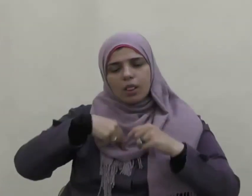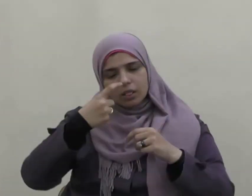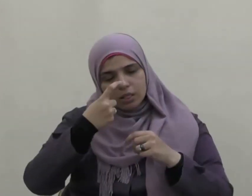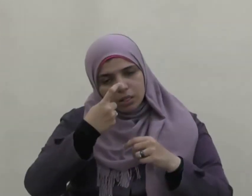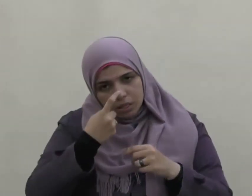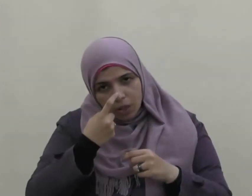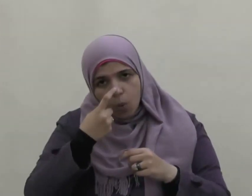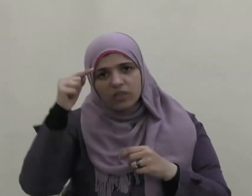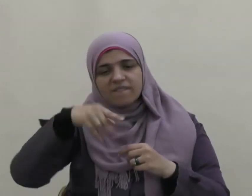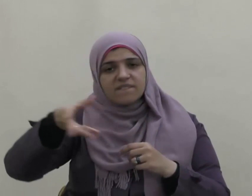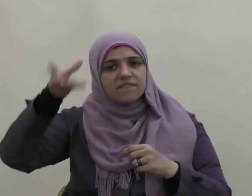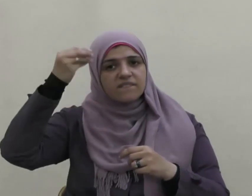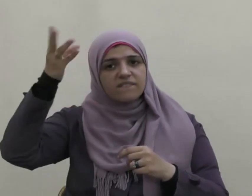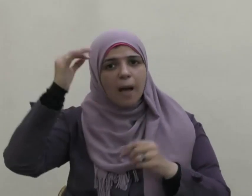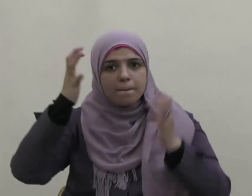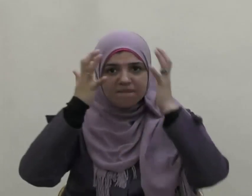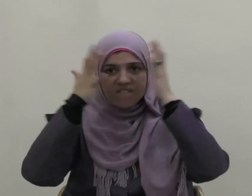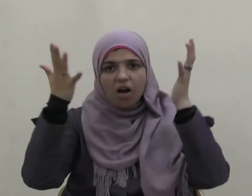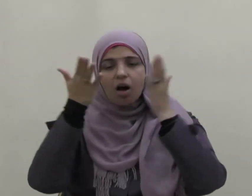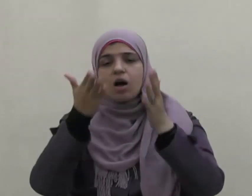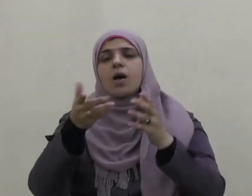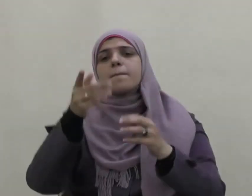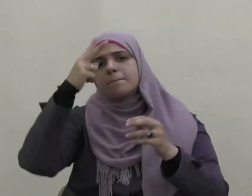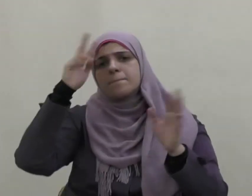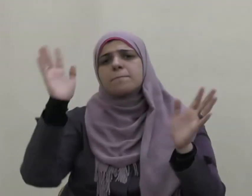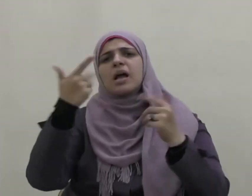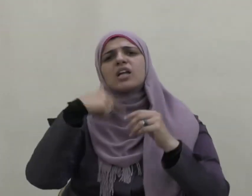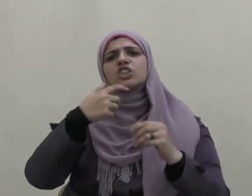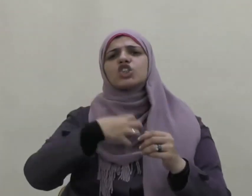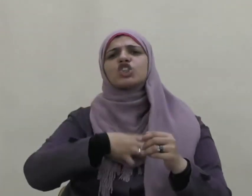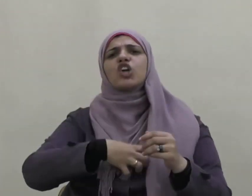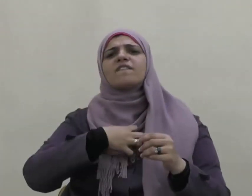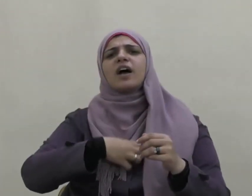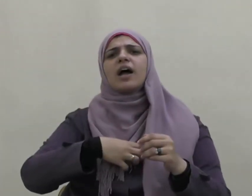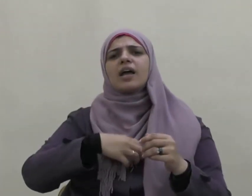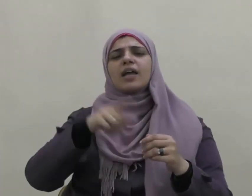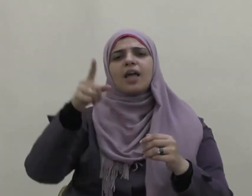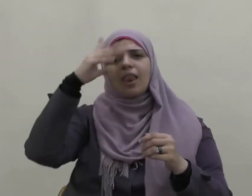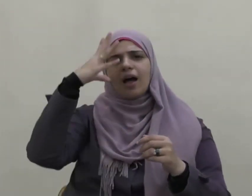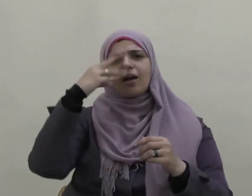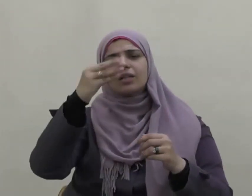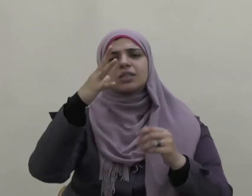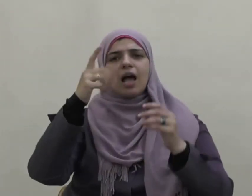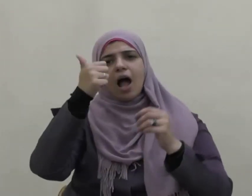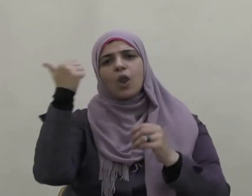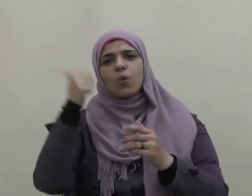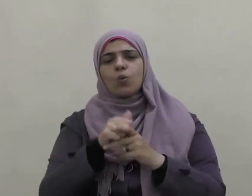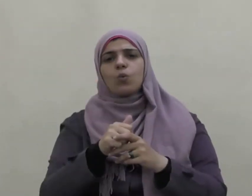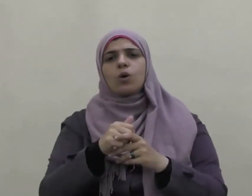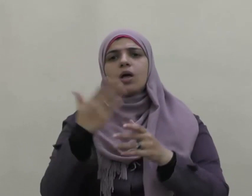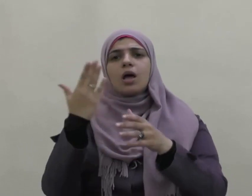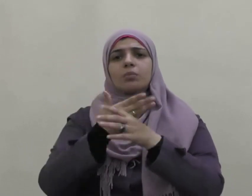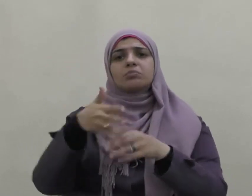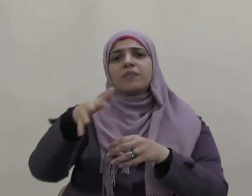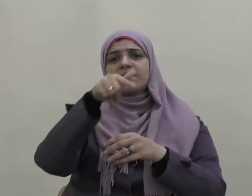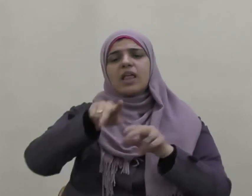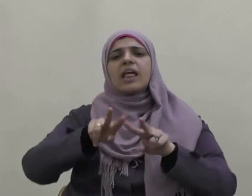الفهم والفقه ما كان من الإمام الشافعي رضي الله عنه حين اختلف معه